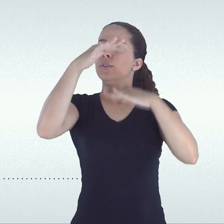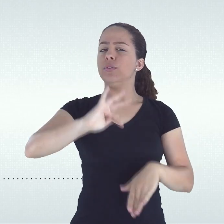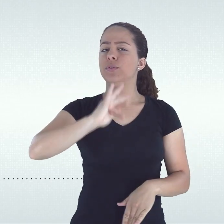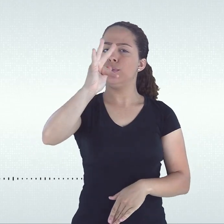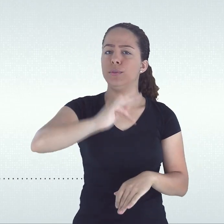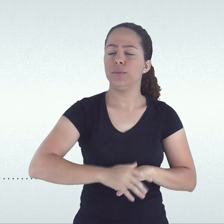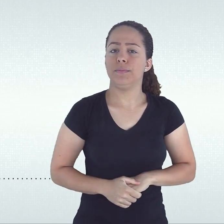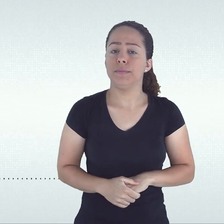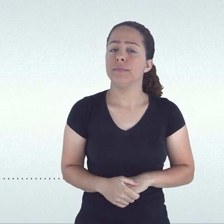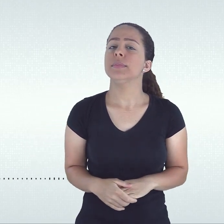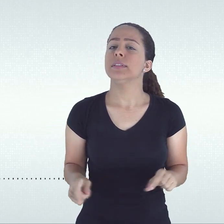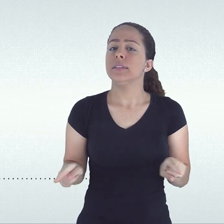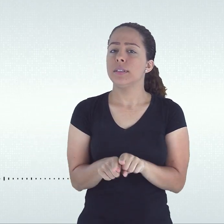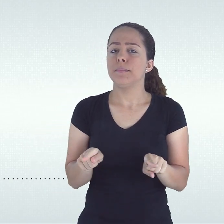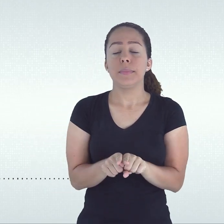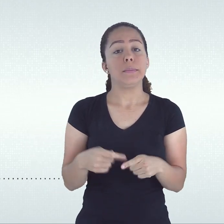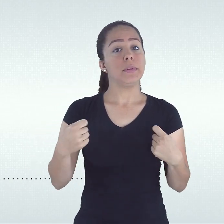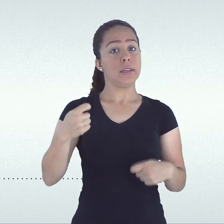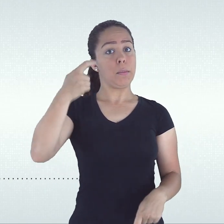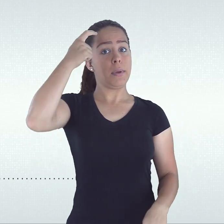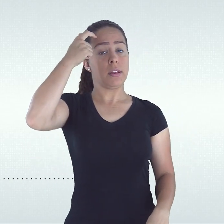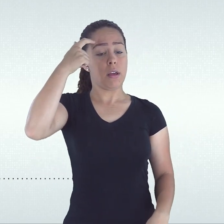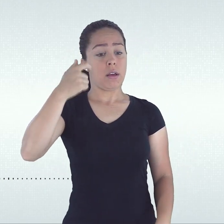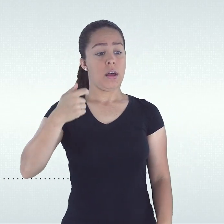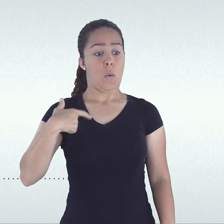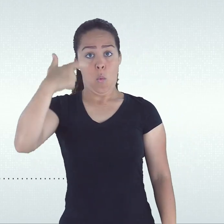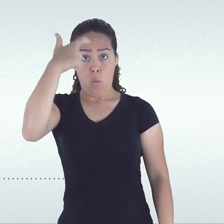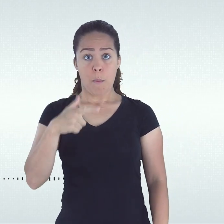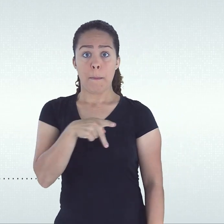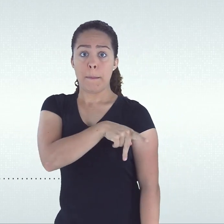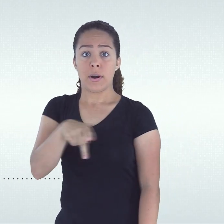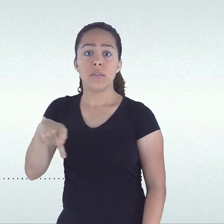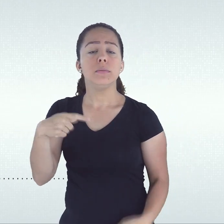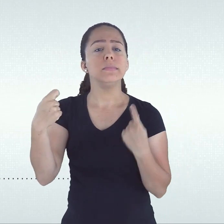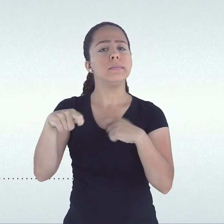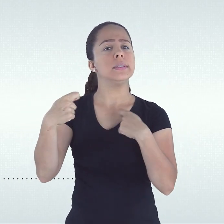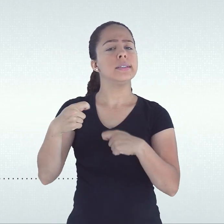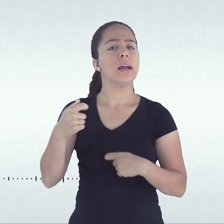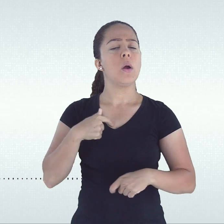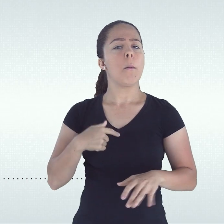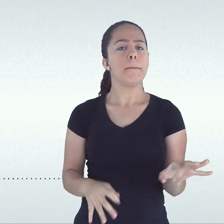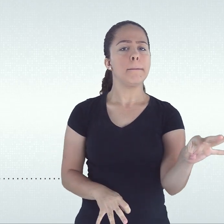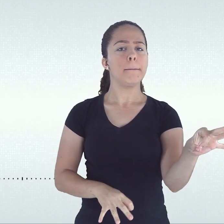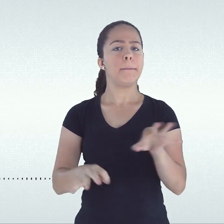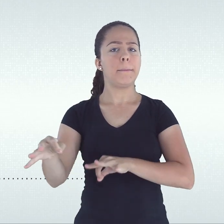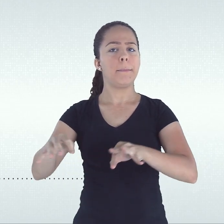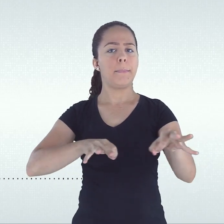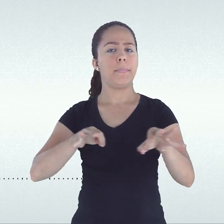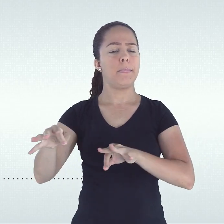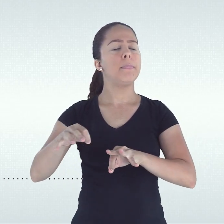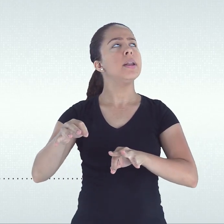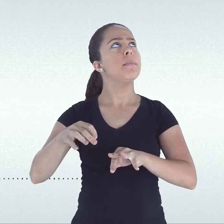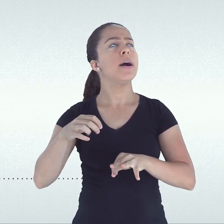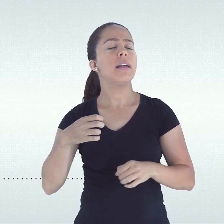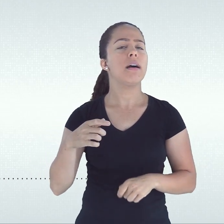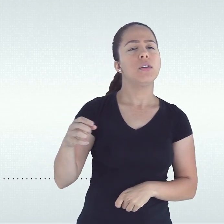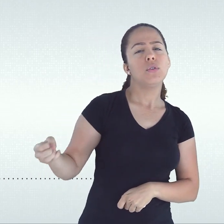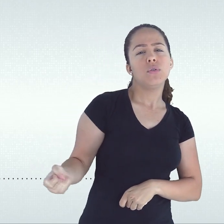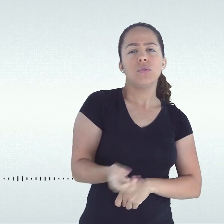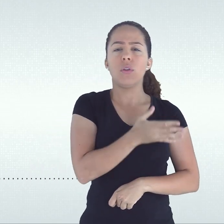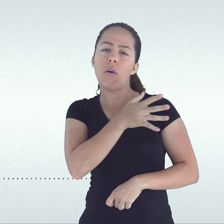como reoportunizar ao docente novos espaços-tempos para a construção de práticas